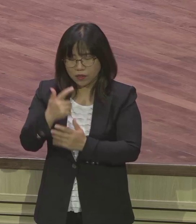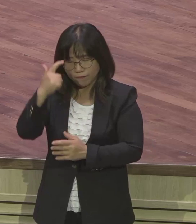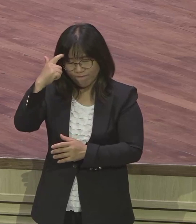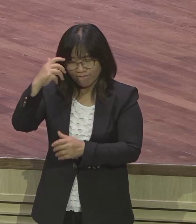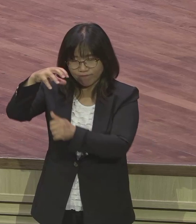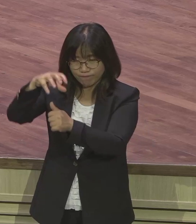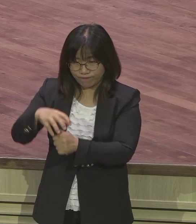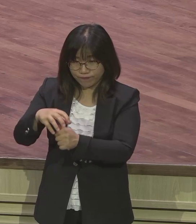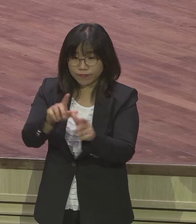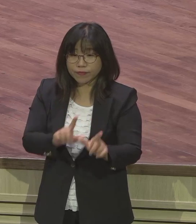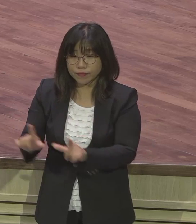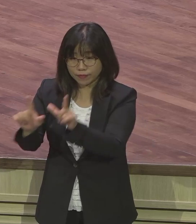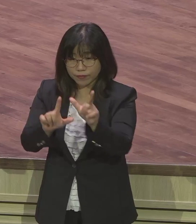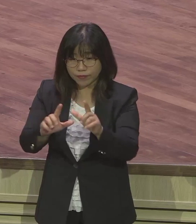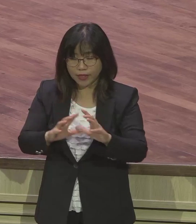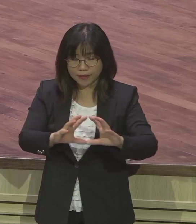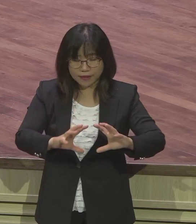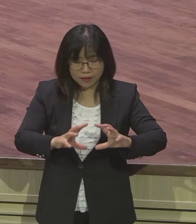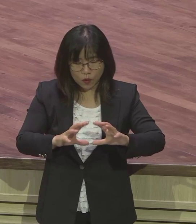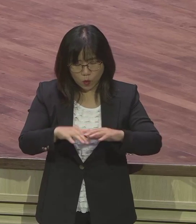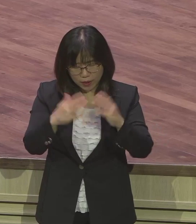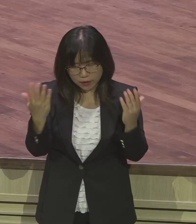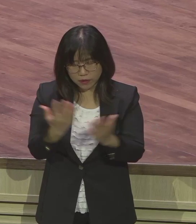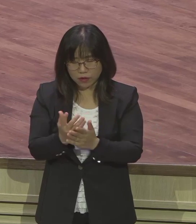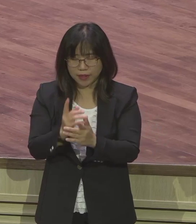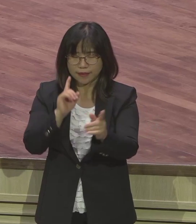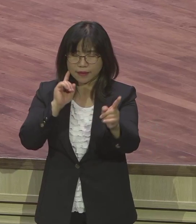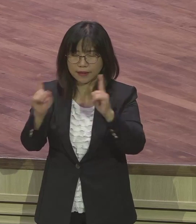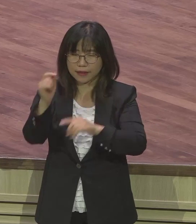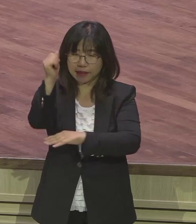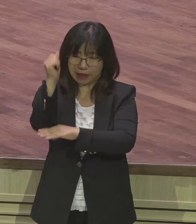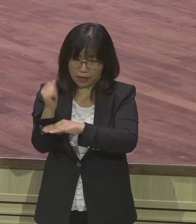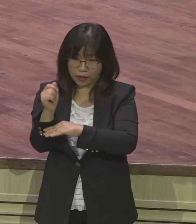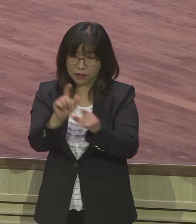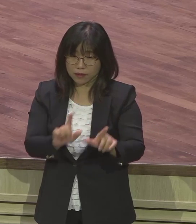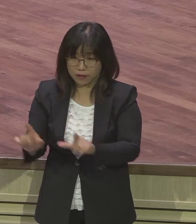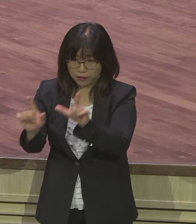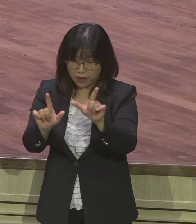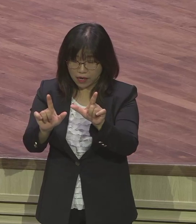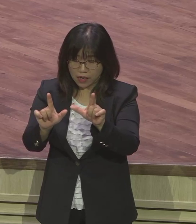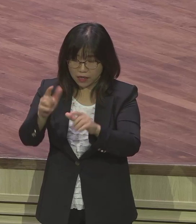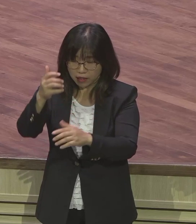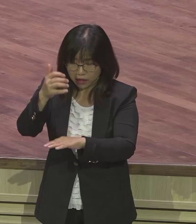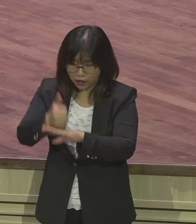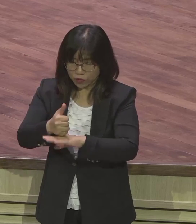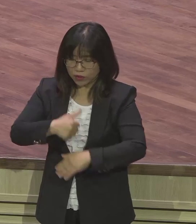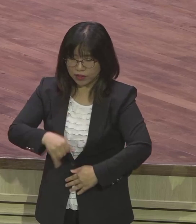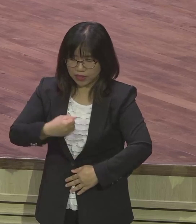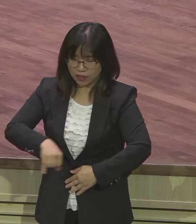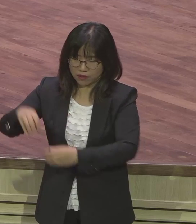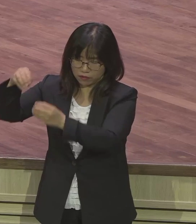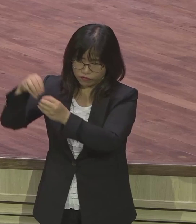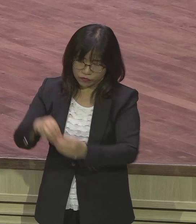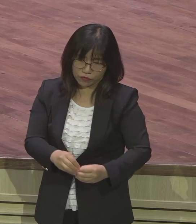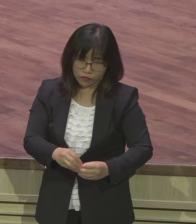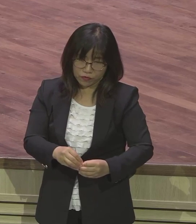유다의 타락은 결과적으로 그 역량이 자녀에게까지 이어집니다 대물림이요 자녀들까지